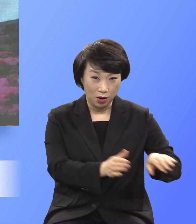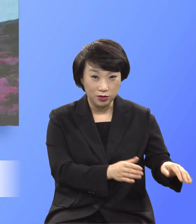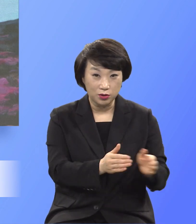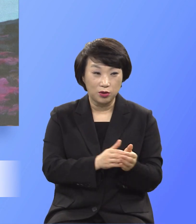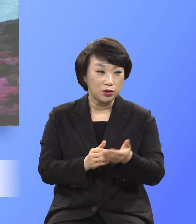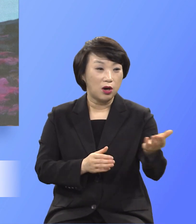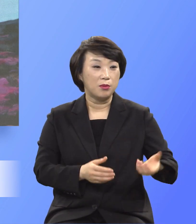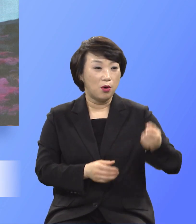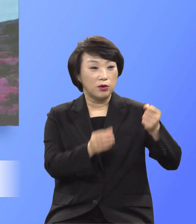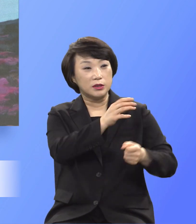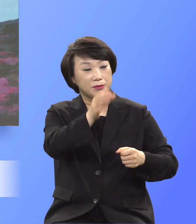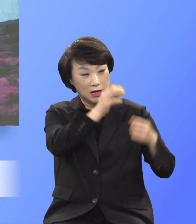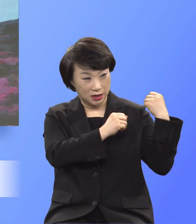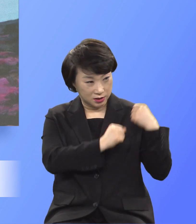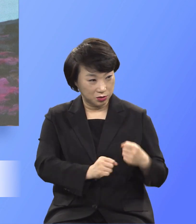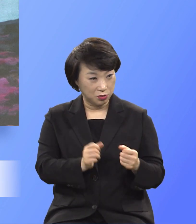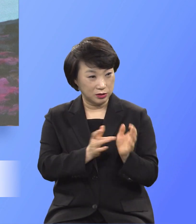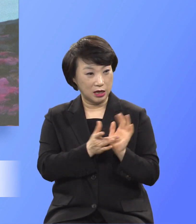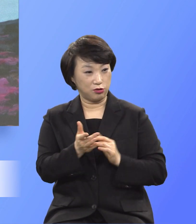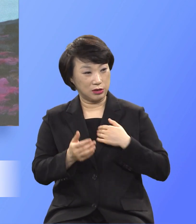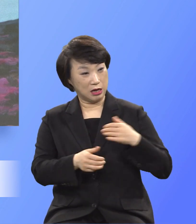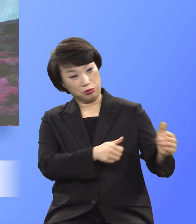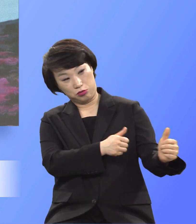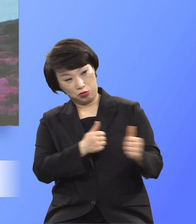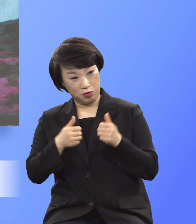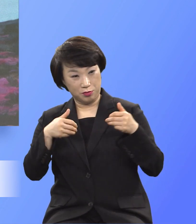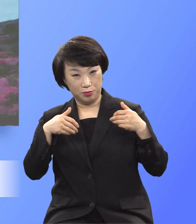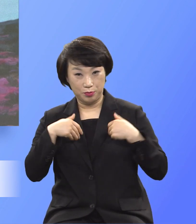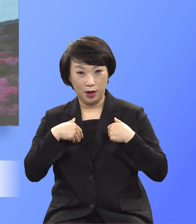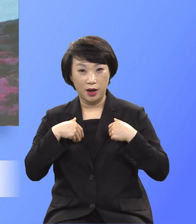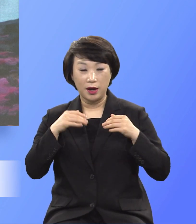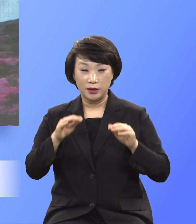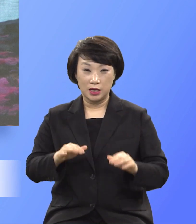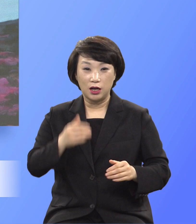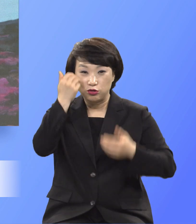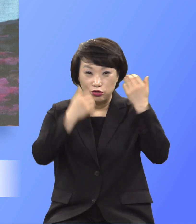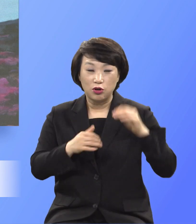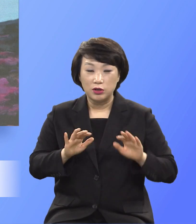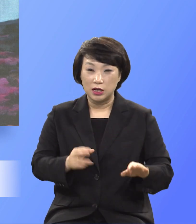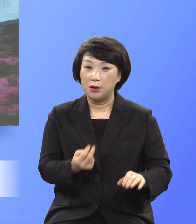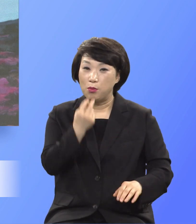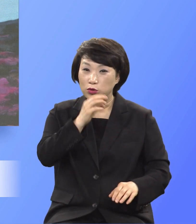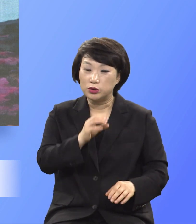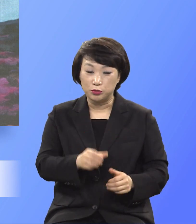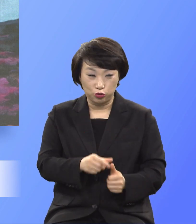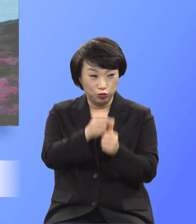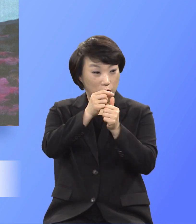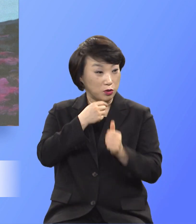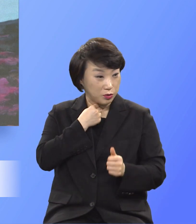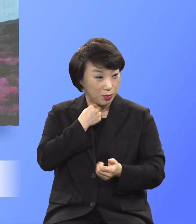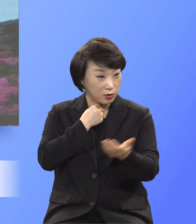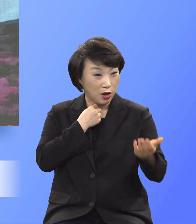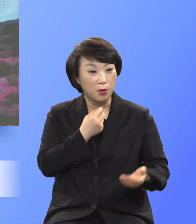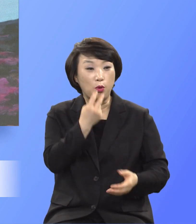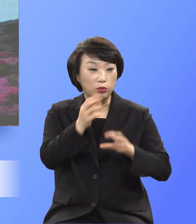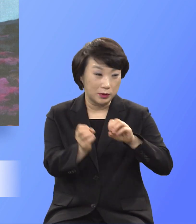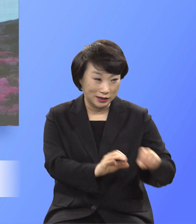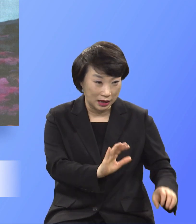자기 십자가를 치고 나를 쫓을 것입니다 누구든지 목숨을 구원하고자 하면 이를 것이오